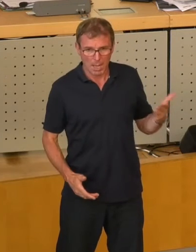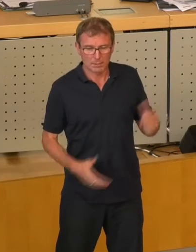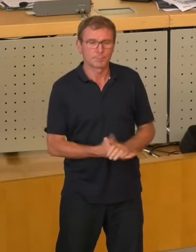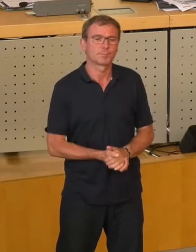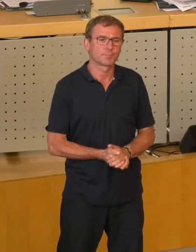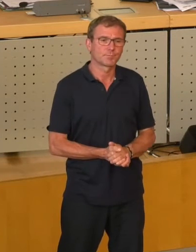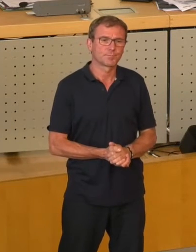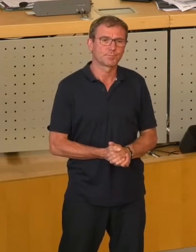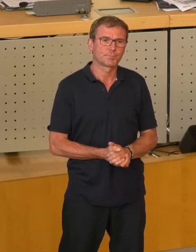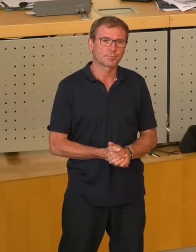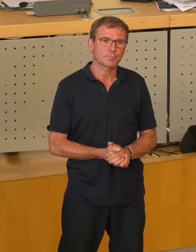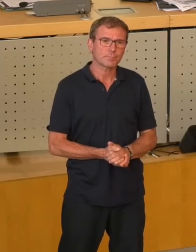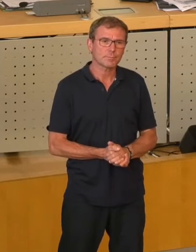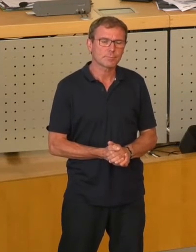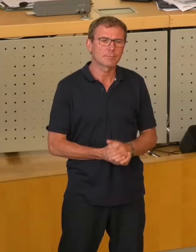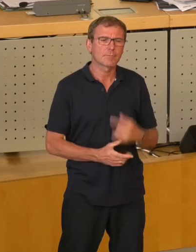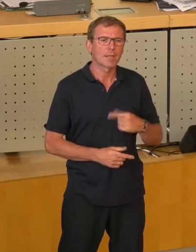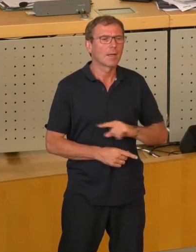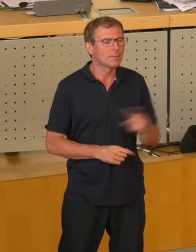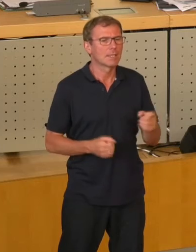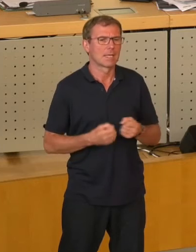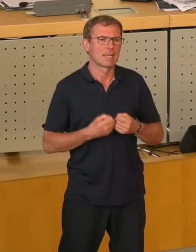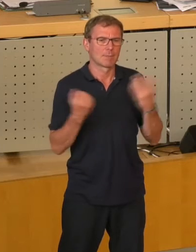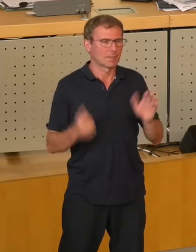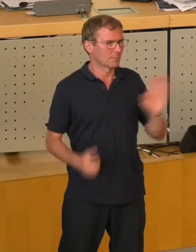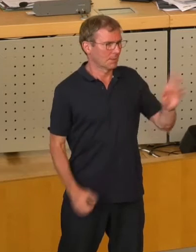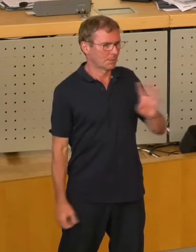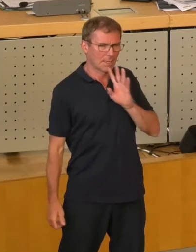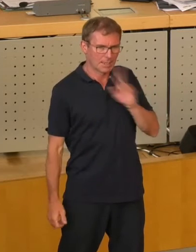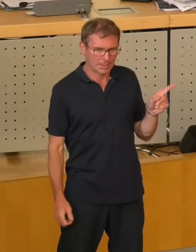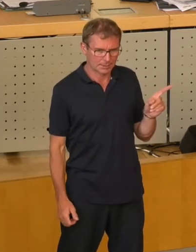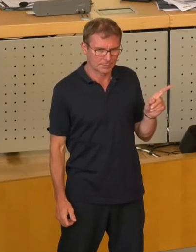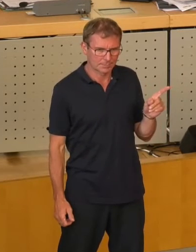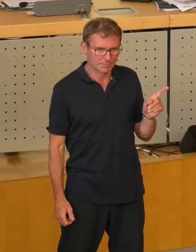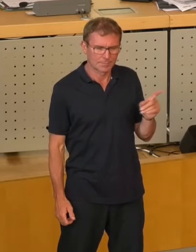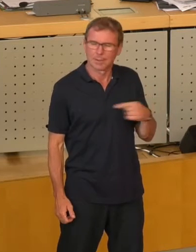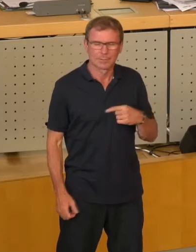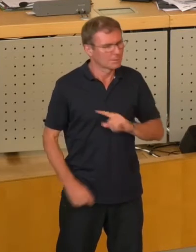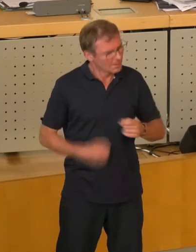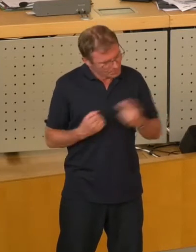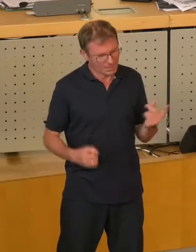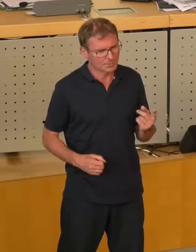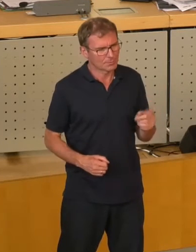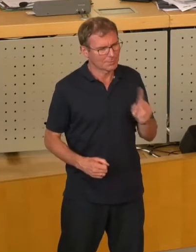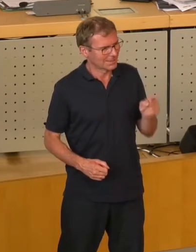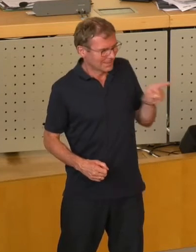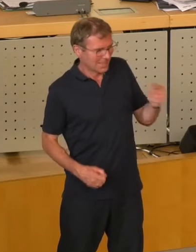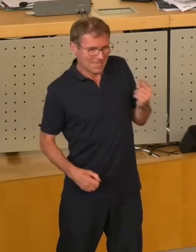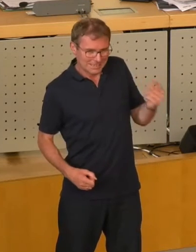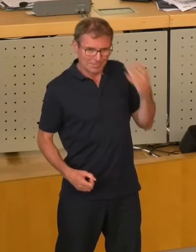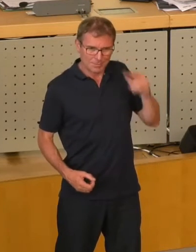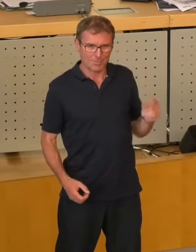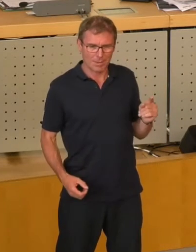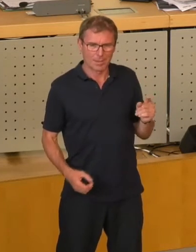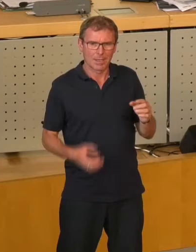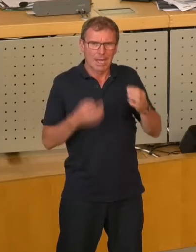ich bin nicht sehr begeistert, die Rede, die Sie gehalten haben, und ich bin noch weniger begeistert darüber, dass Sie es waren, der